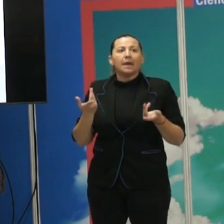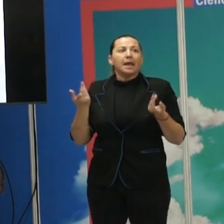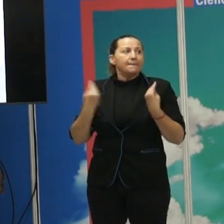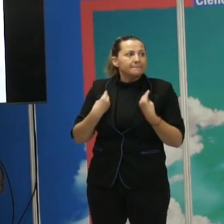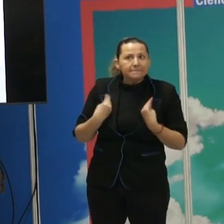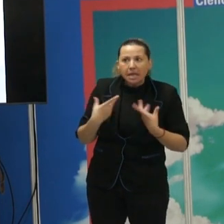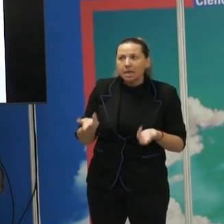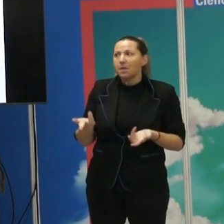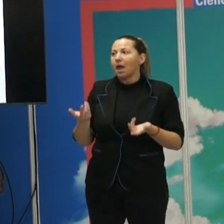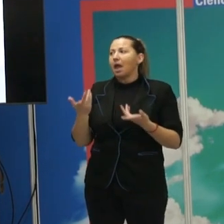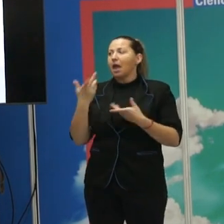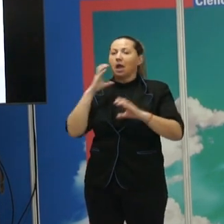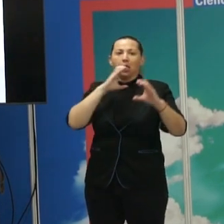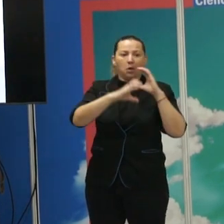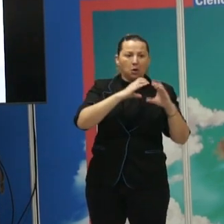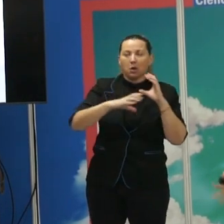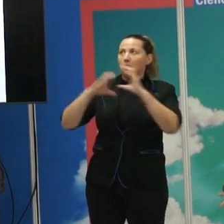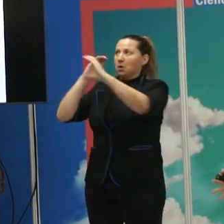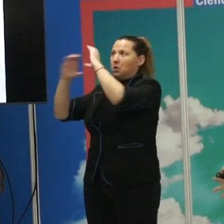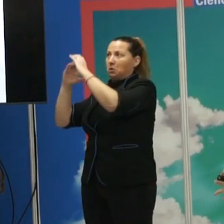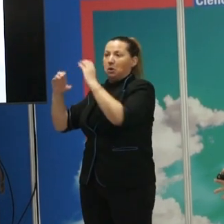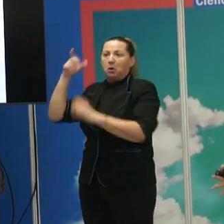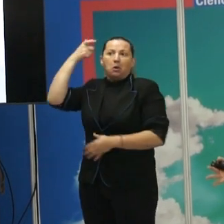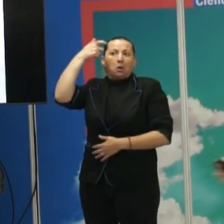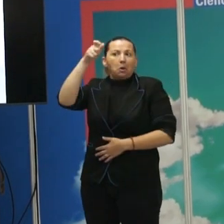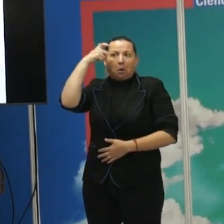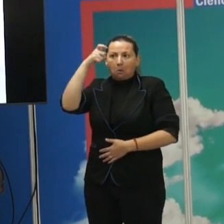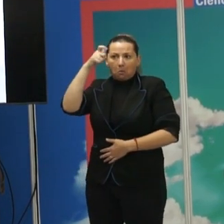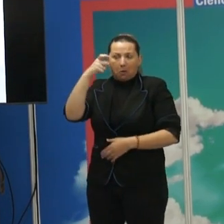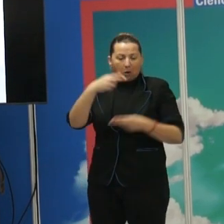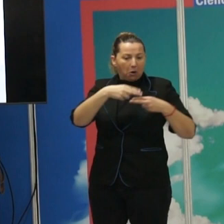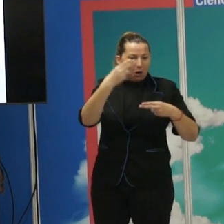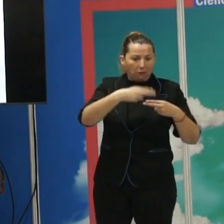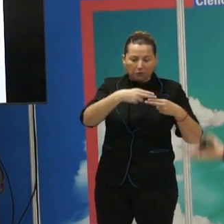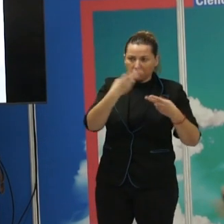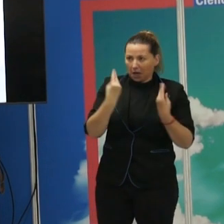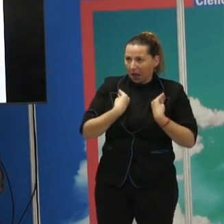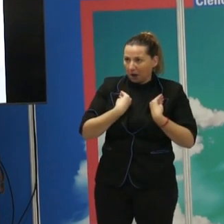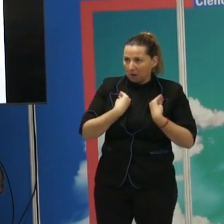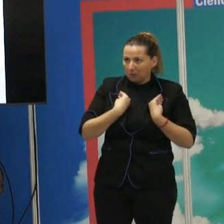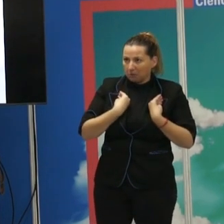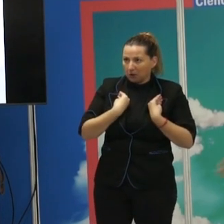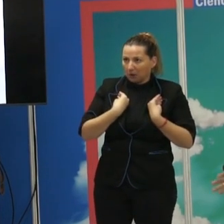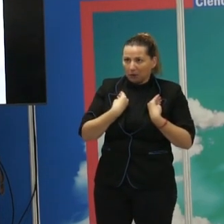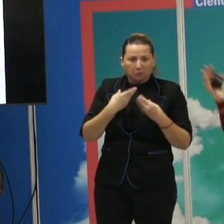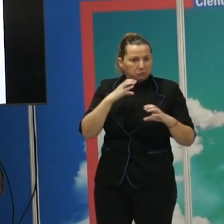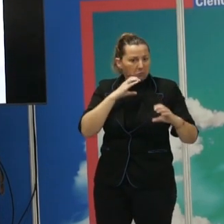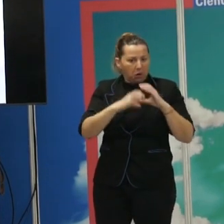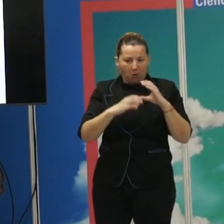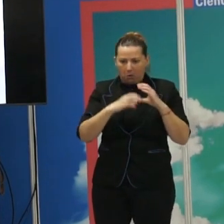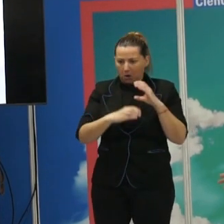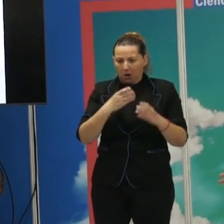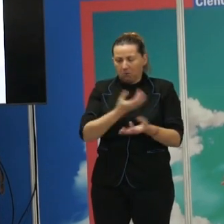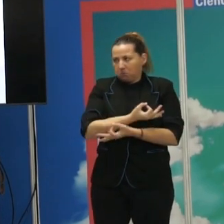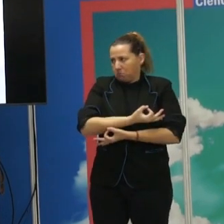Y de hecho, los pueblos de frontera son pueblos en los que no hay ningún problema de comunicación. La gente se entiende. No ha estudiado en su vida francés, pero se entiende. Y el otro